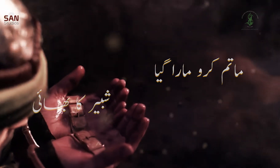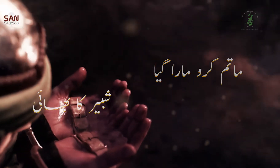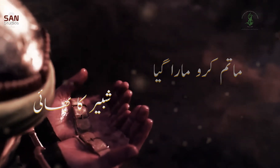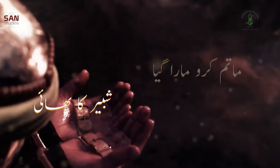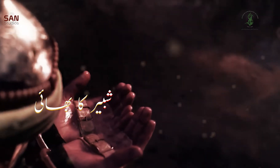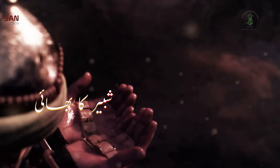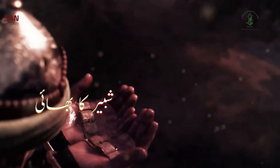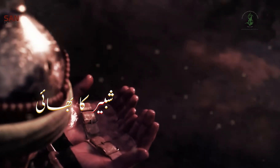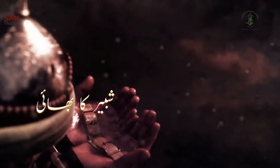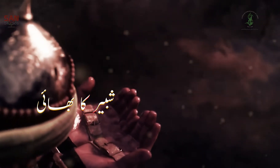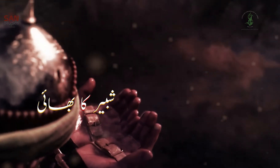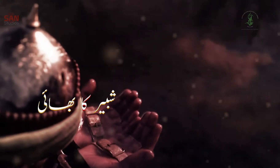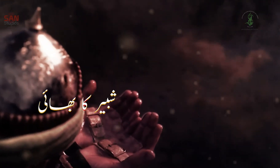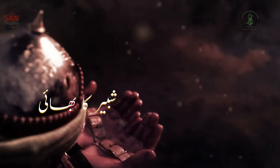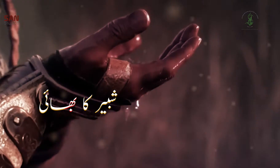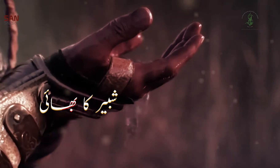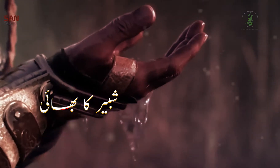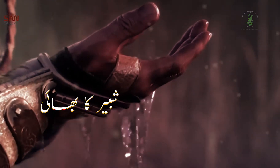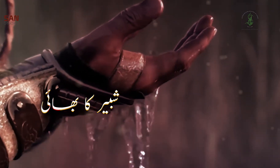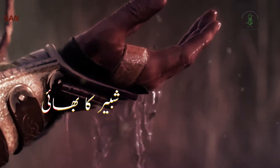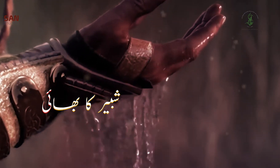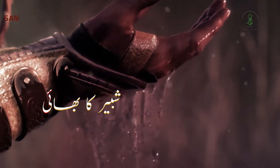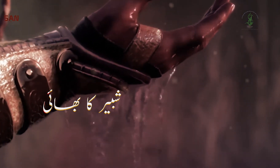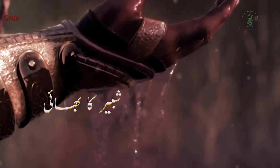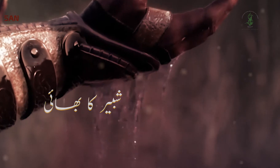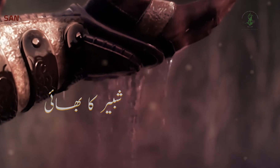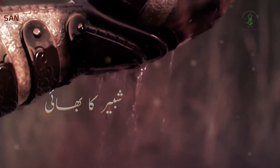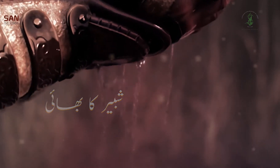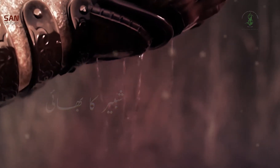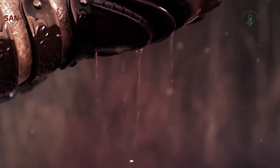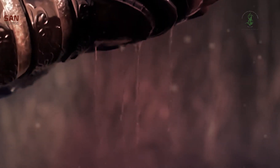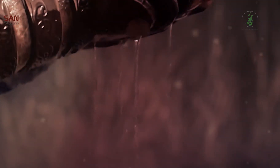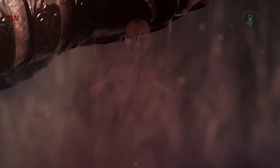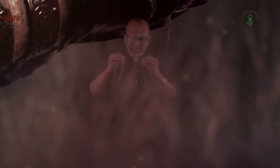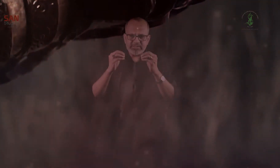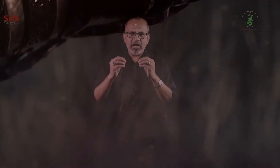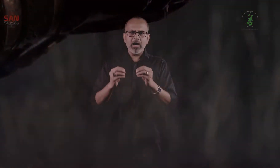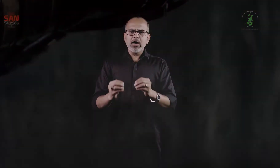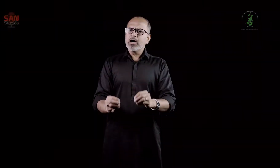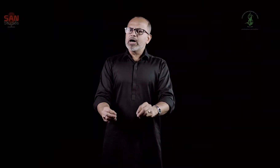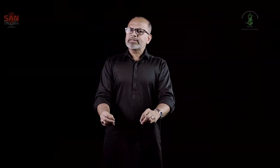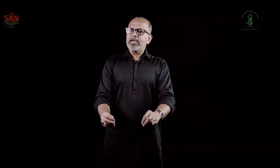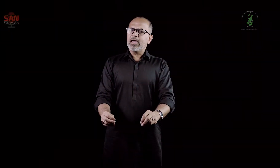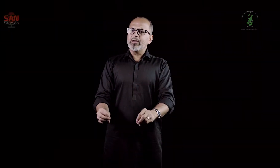گیا شبیر کا بھائی گر جاتے ہیں